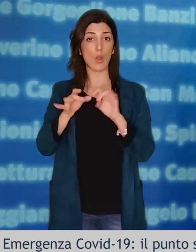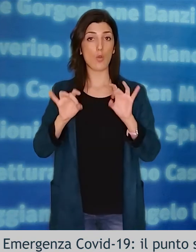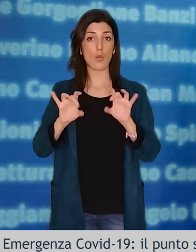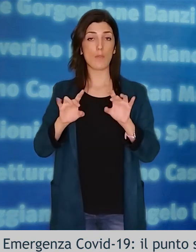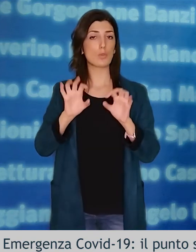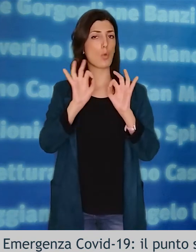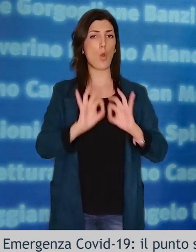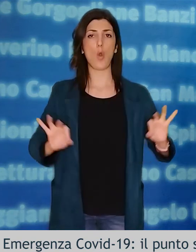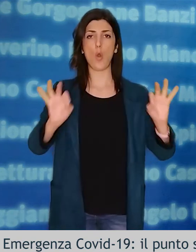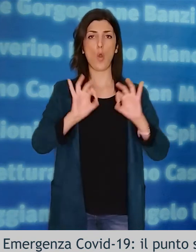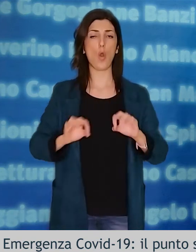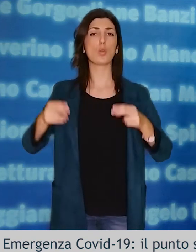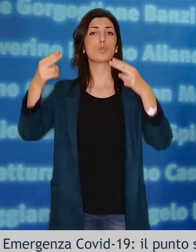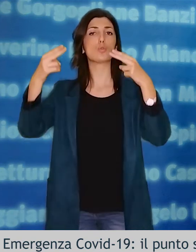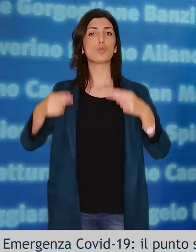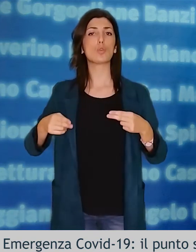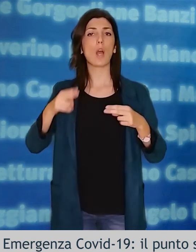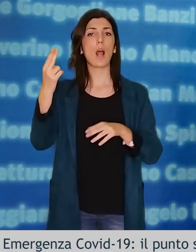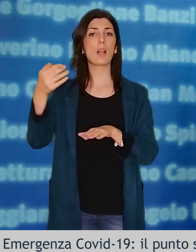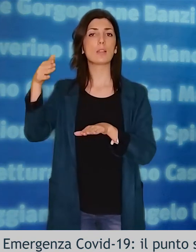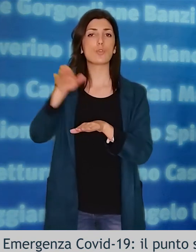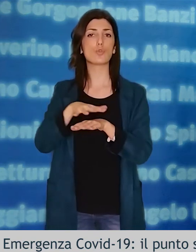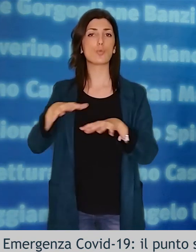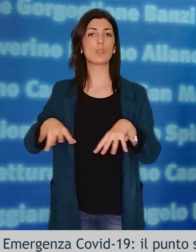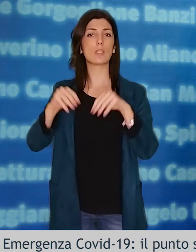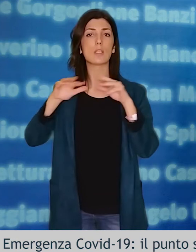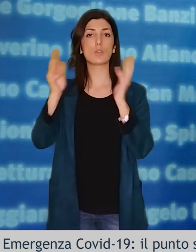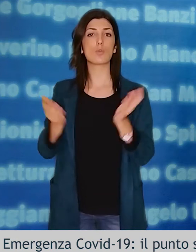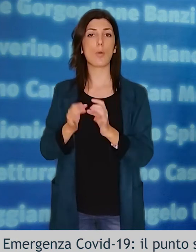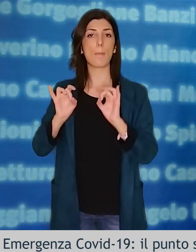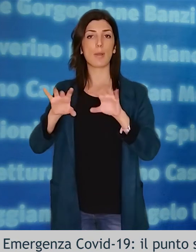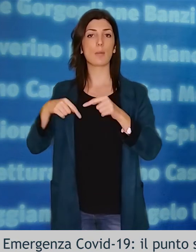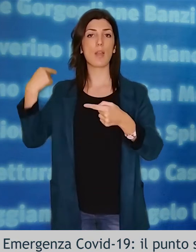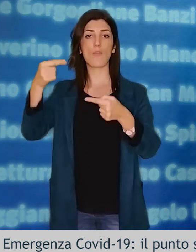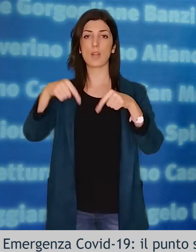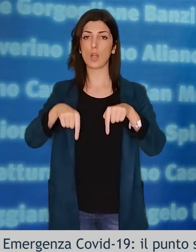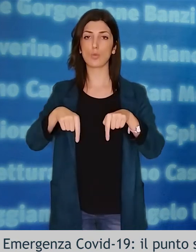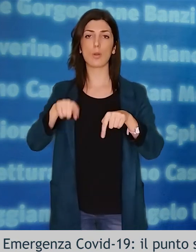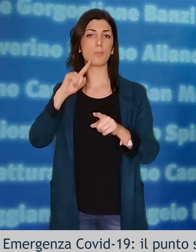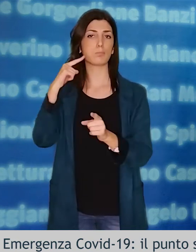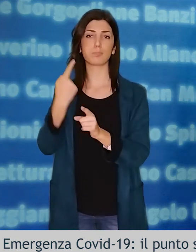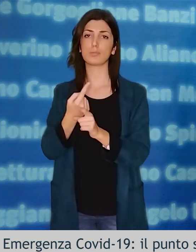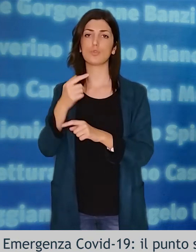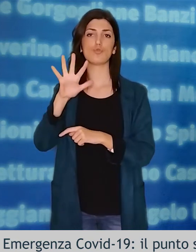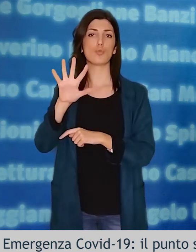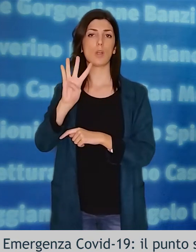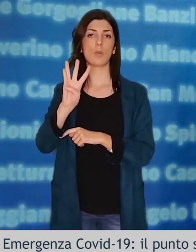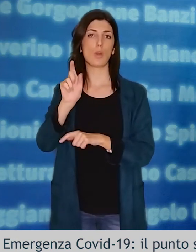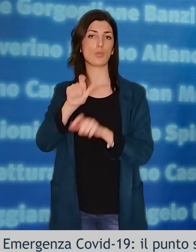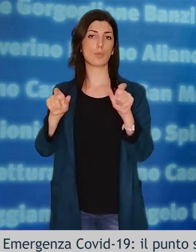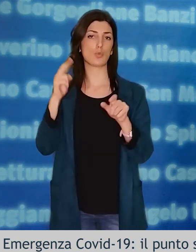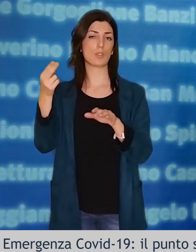totale dei decessi dall'inizio della pandemia rimane a 54 decessi.